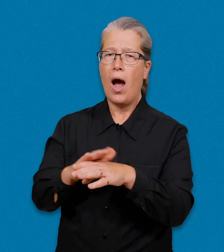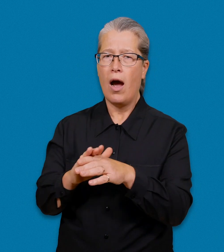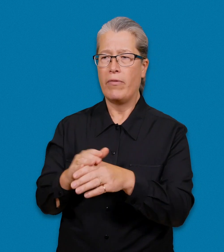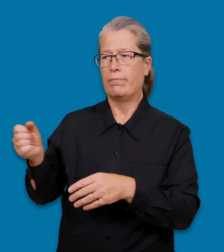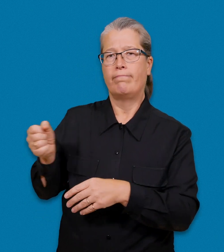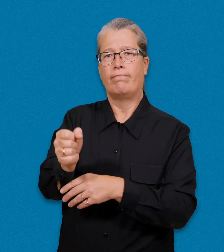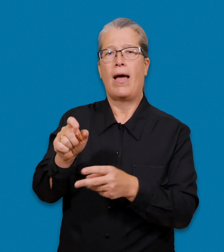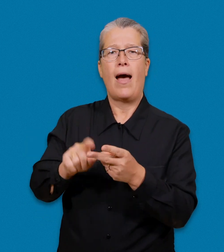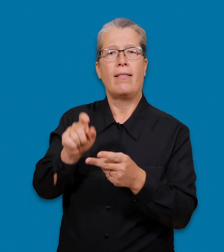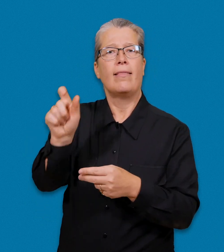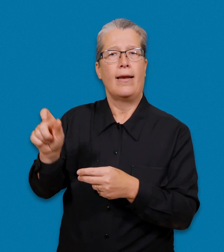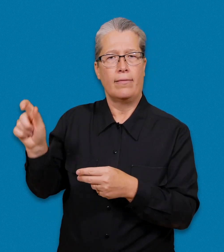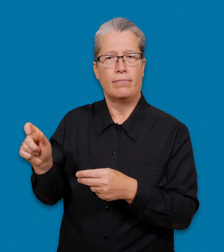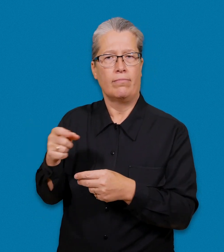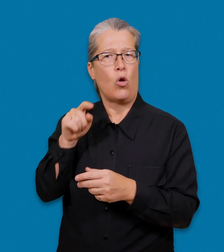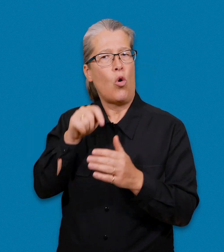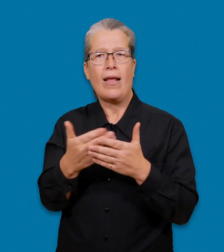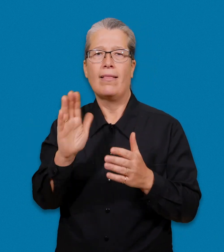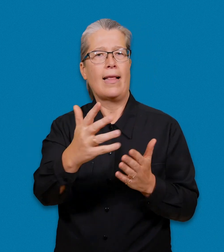lista för övriga typer av situationer.